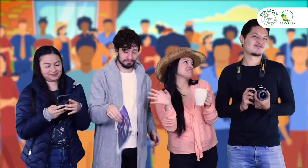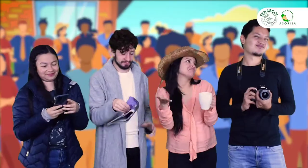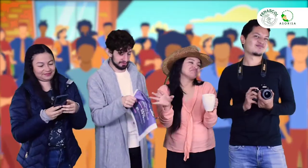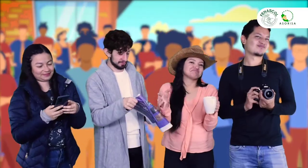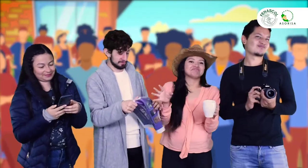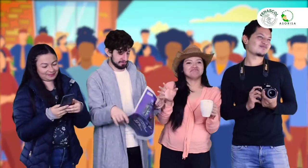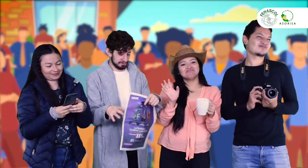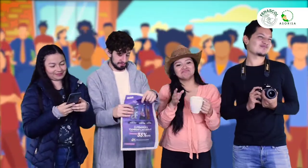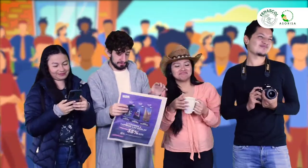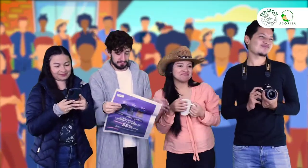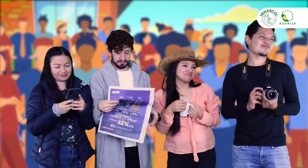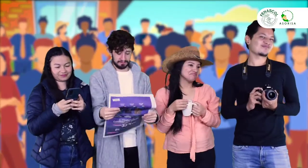Ahí más o menos. No.